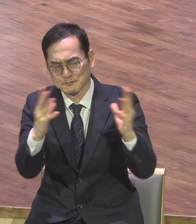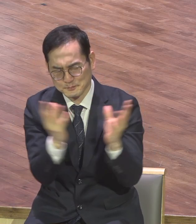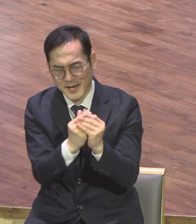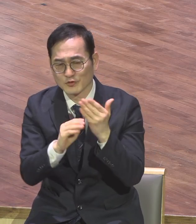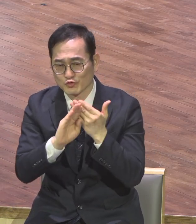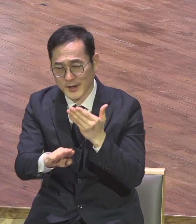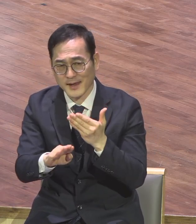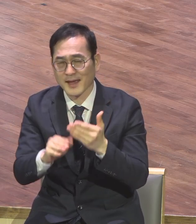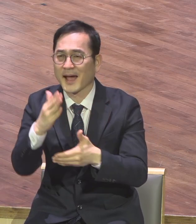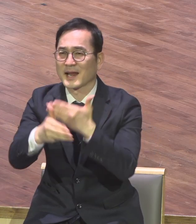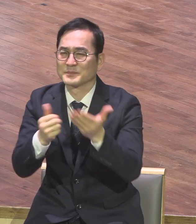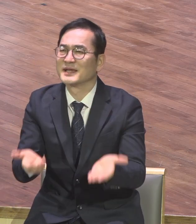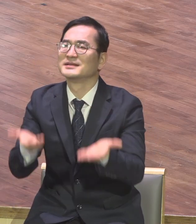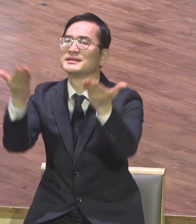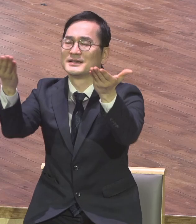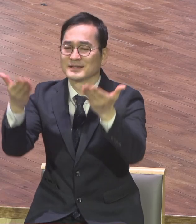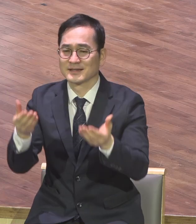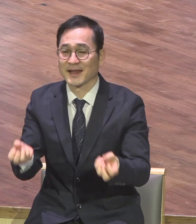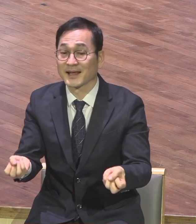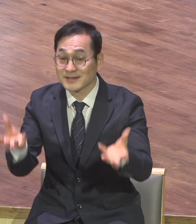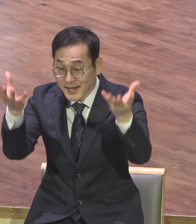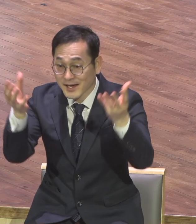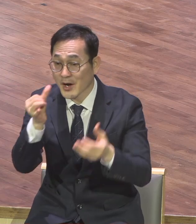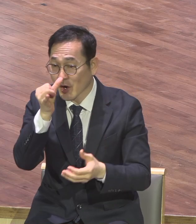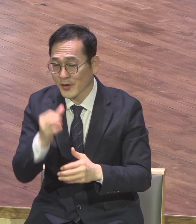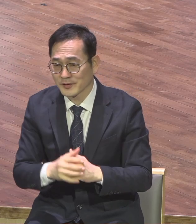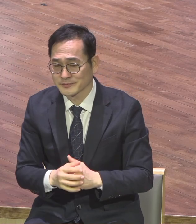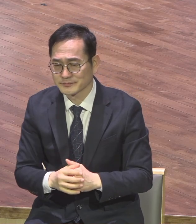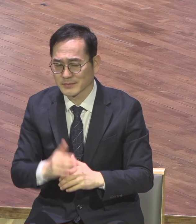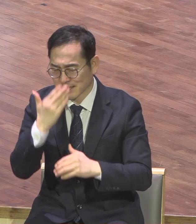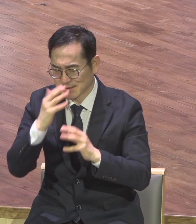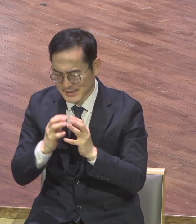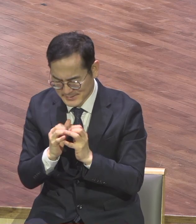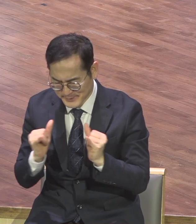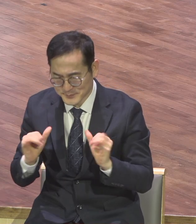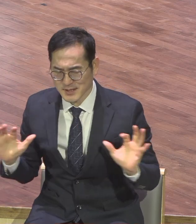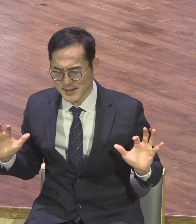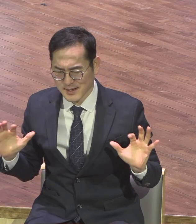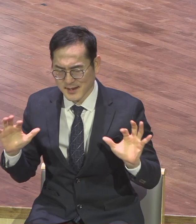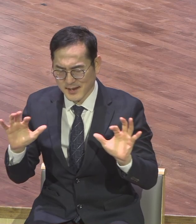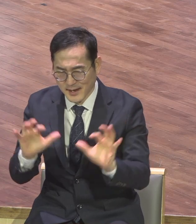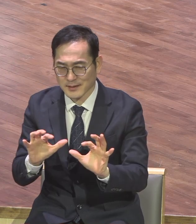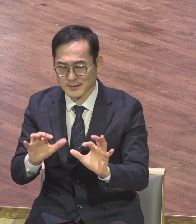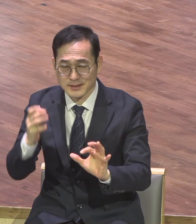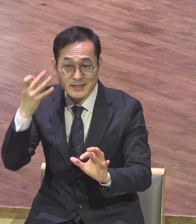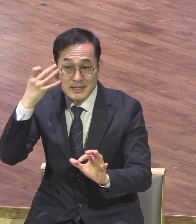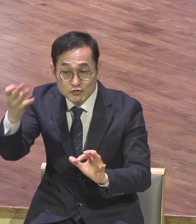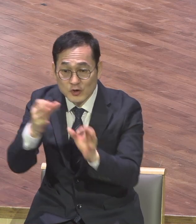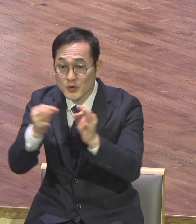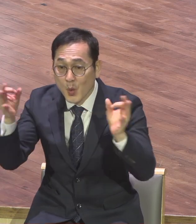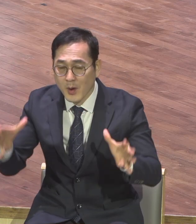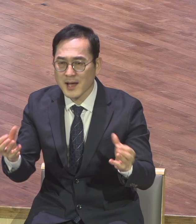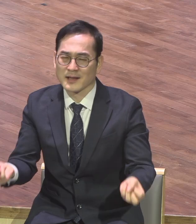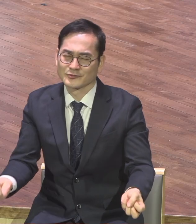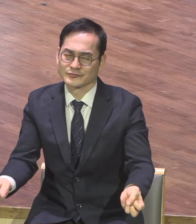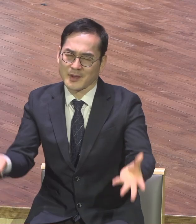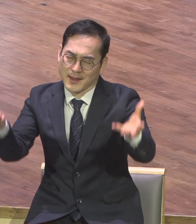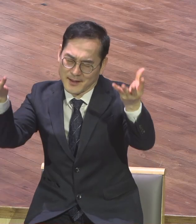이때 전 이스라엘 백성과 함께 두 주간 동안 축제를 열었습니다 온